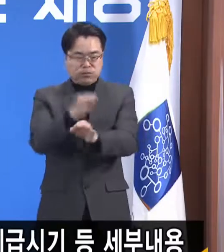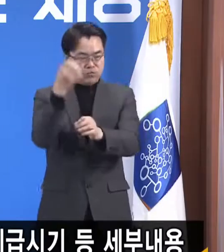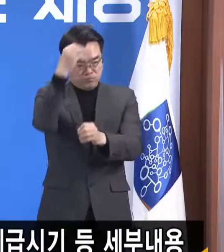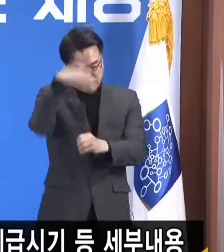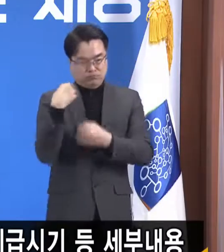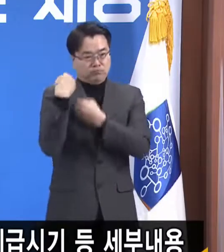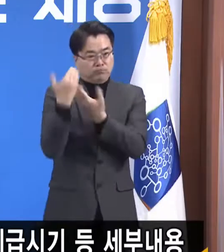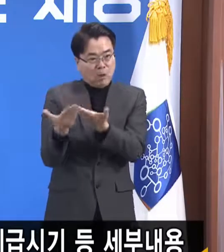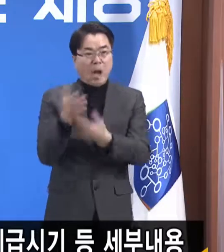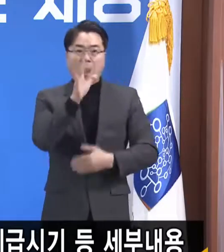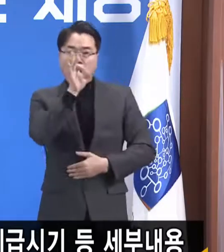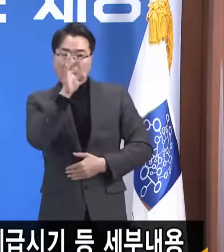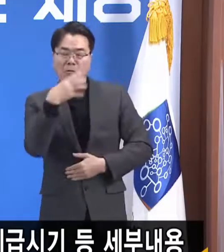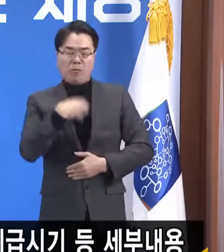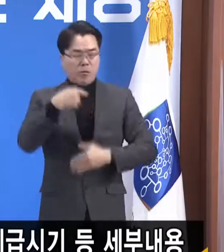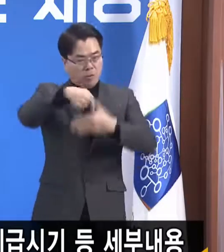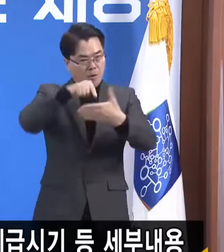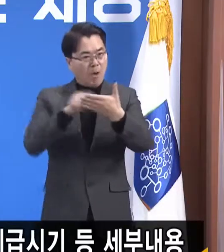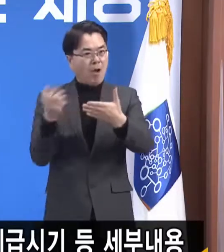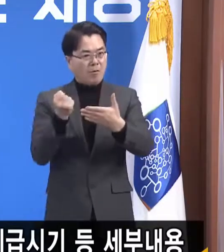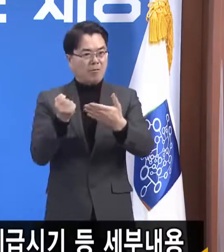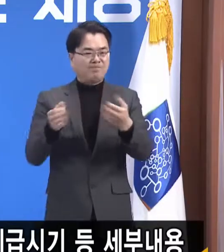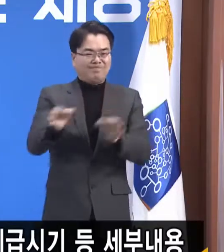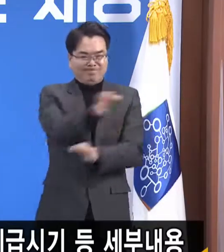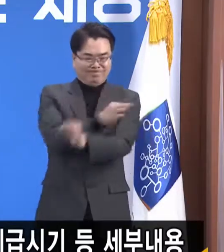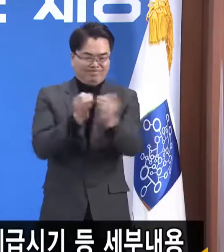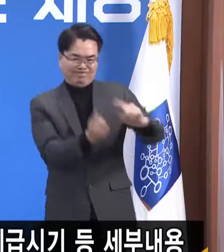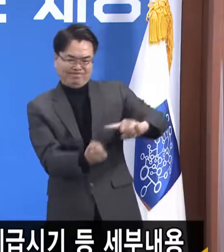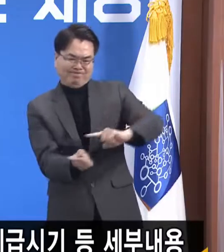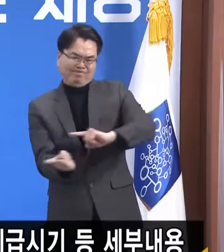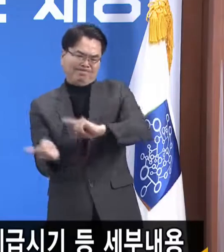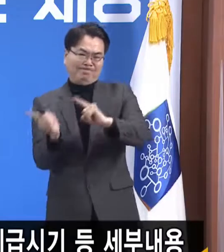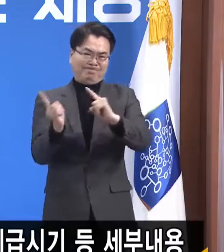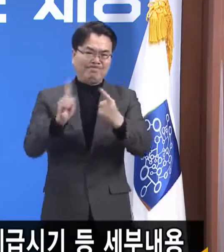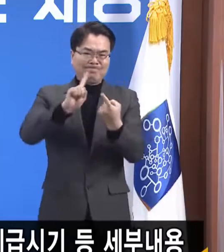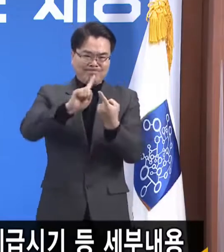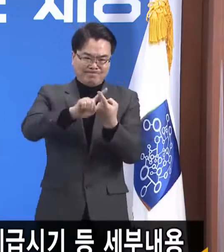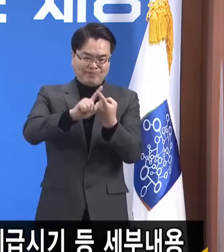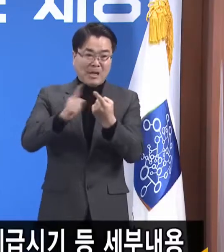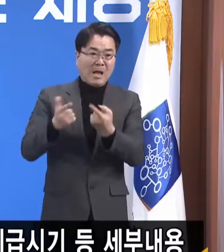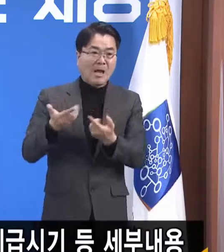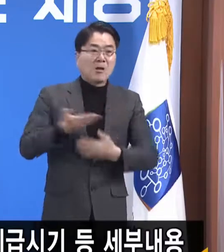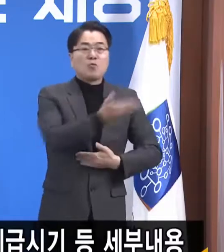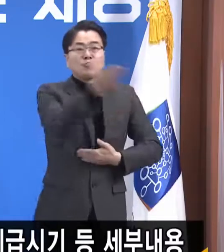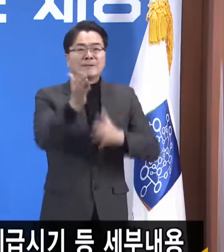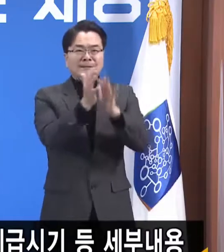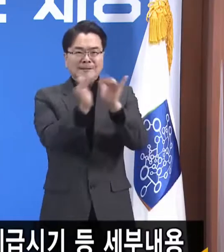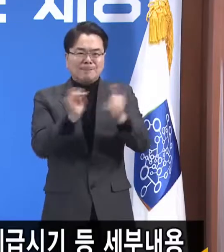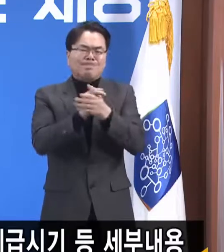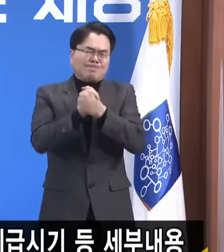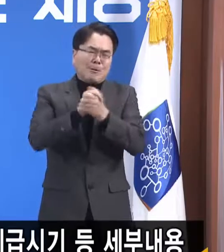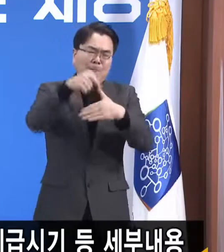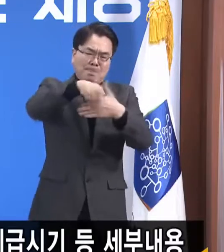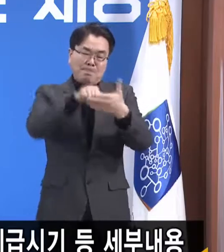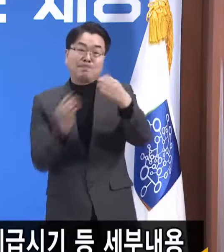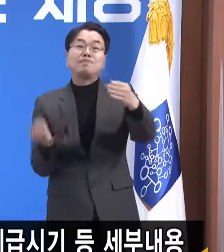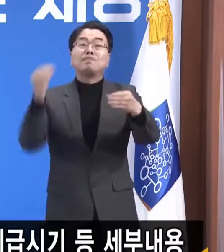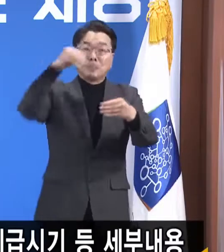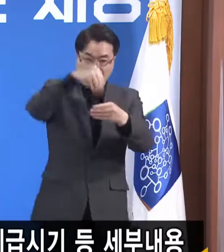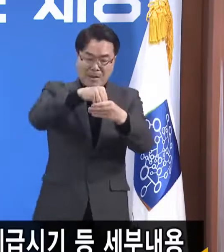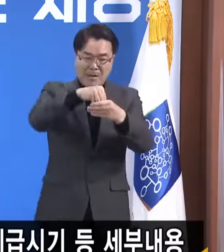위기의식과 경제 회생에 대한 도민들의 절박한 민심이 담긴 경기도의호의